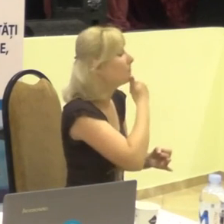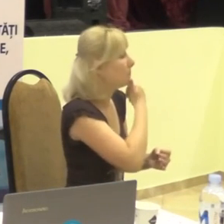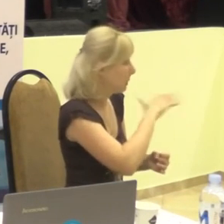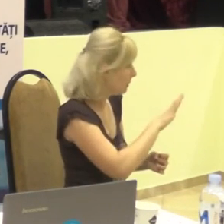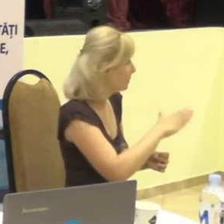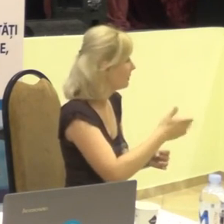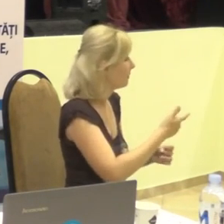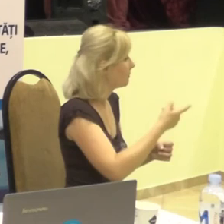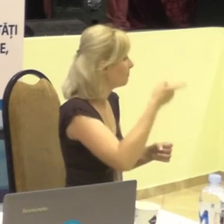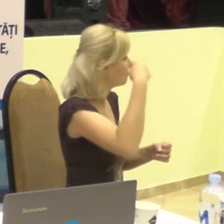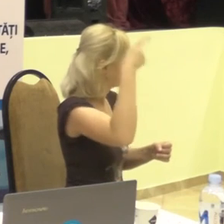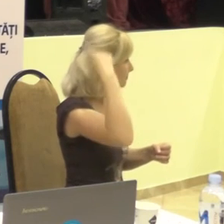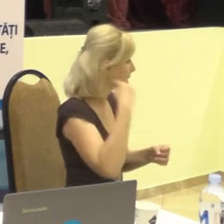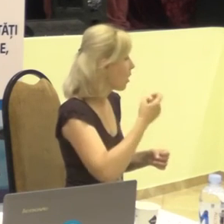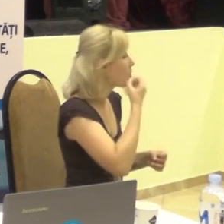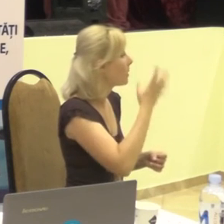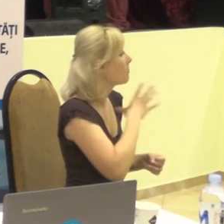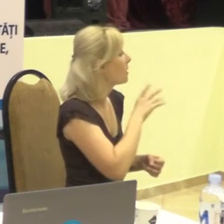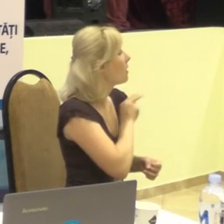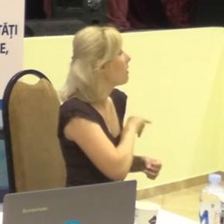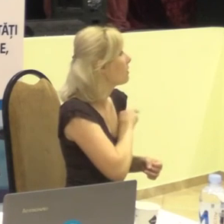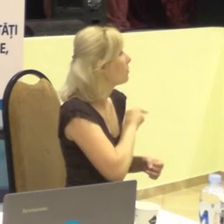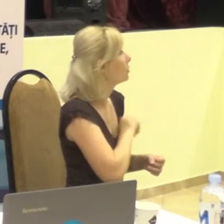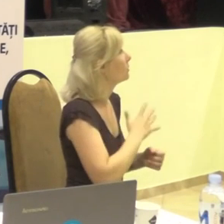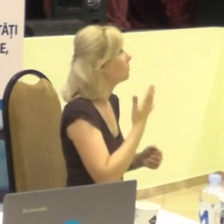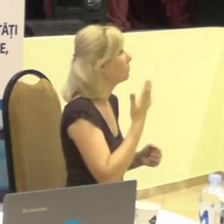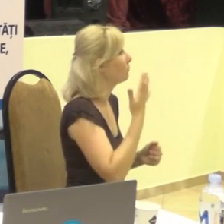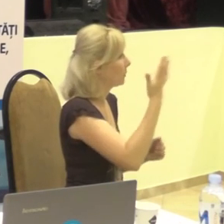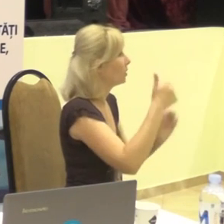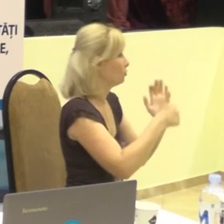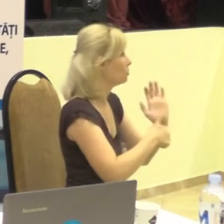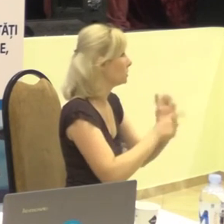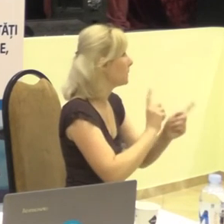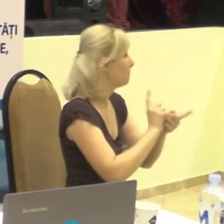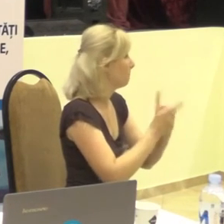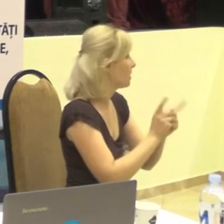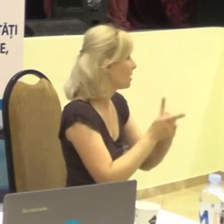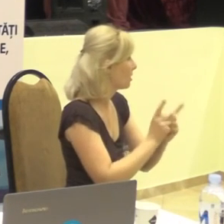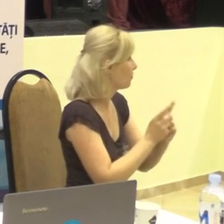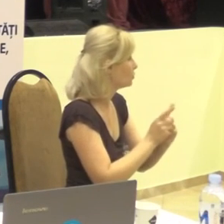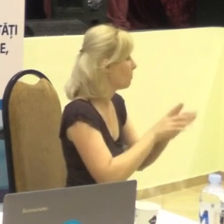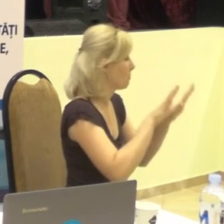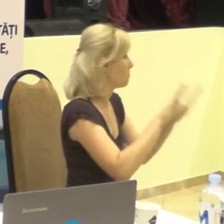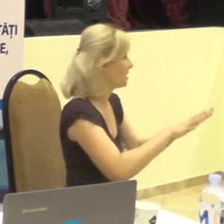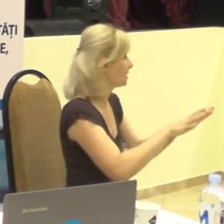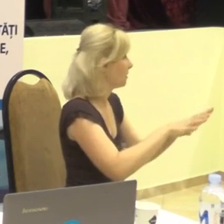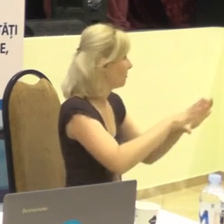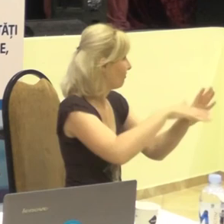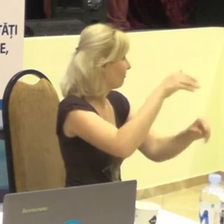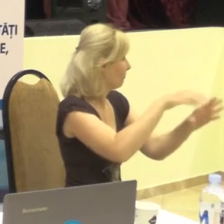urmă, când au lucrat 5-6 interpreți în incinta secțiilor de vot.